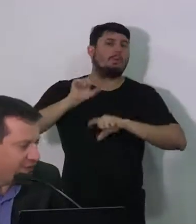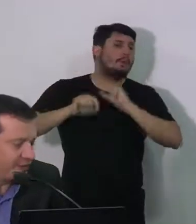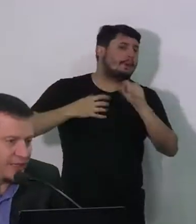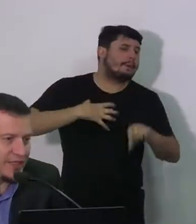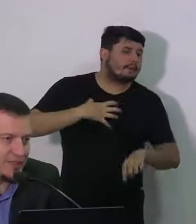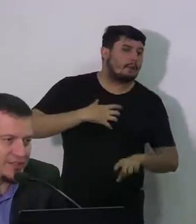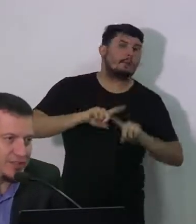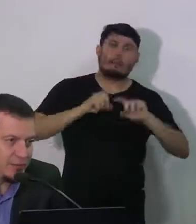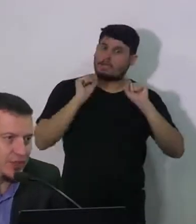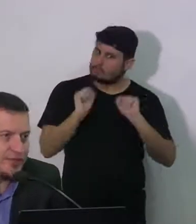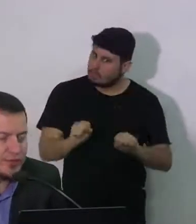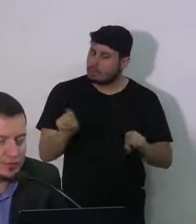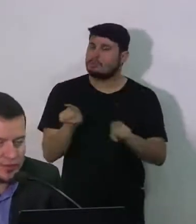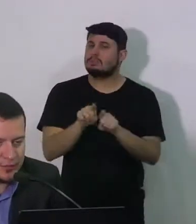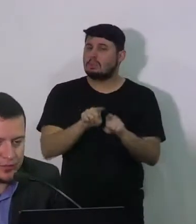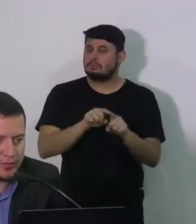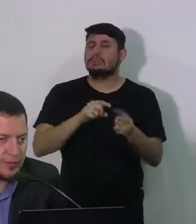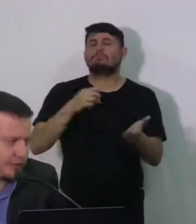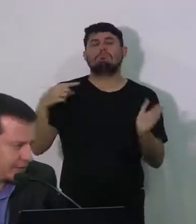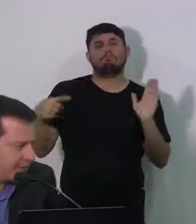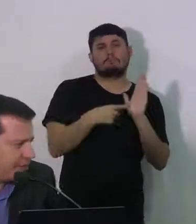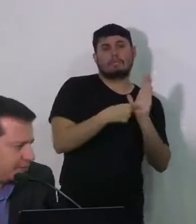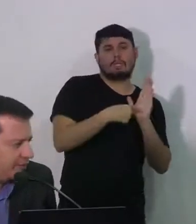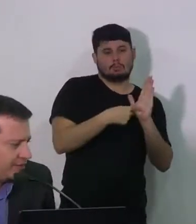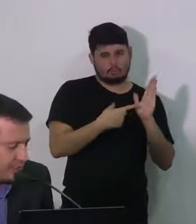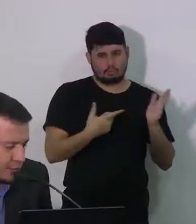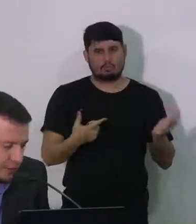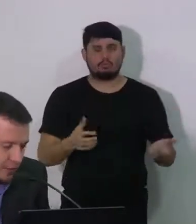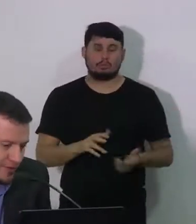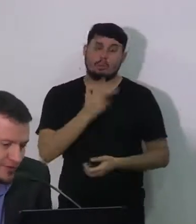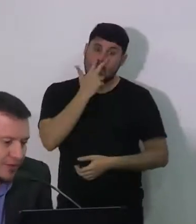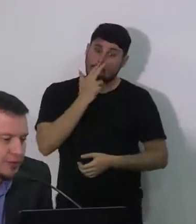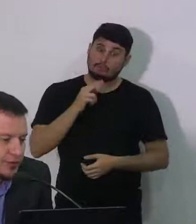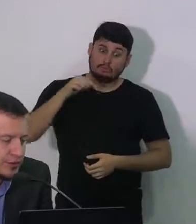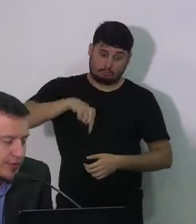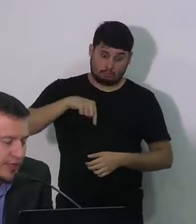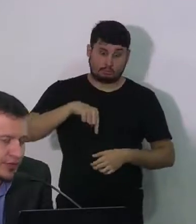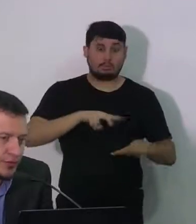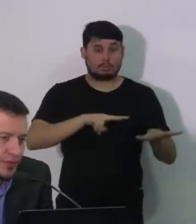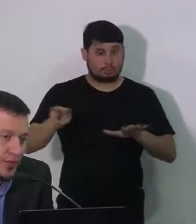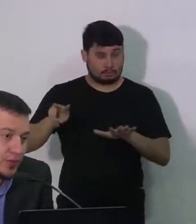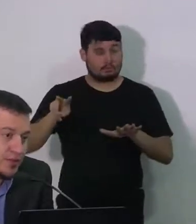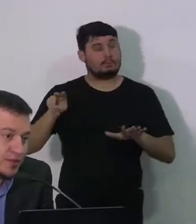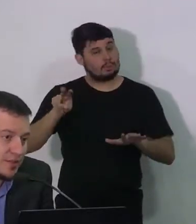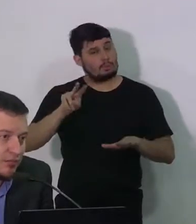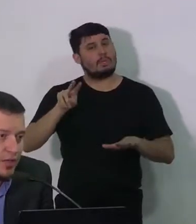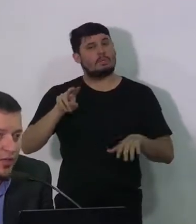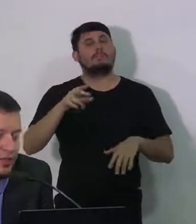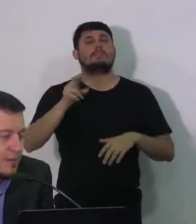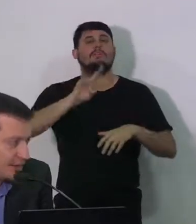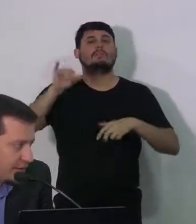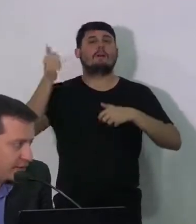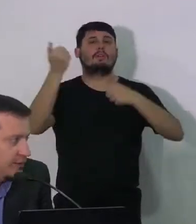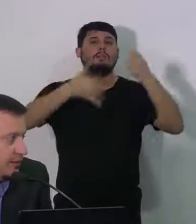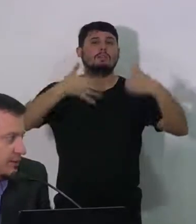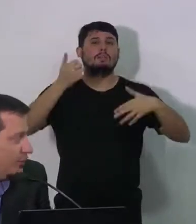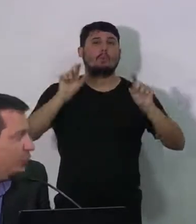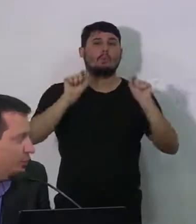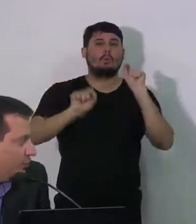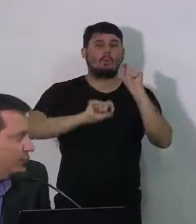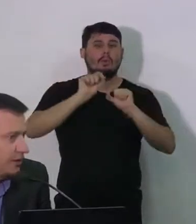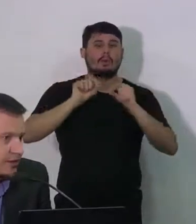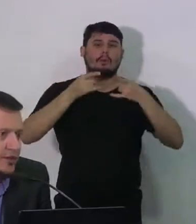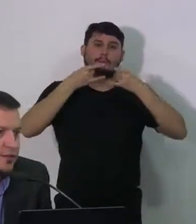Lembrando que a gente vai cada vez estimular e vai discutir muito isso acho que essa semana vai ser muito apresentado isso que é a questão da utilização de máscaras